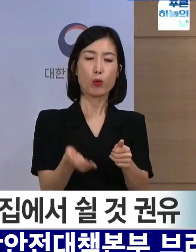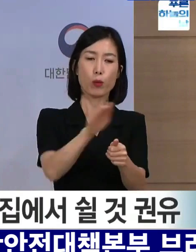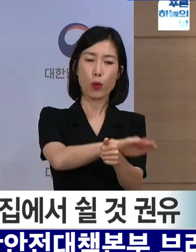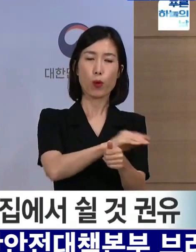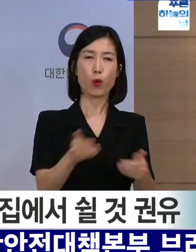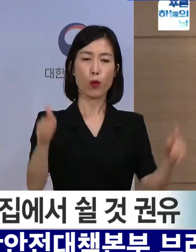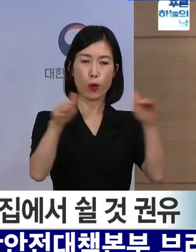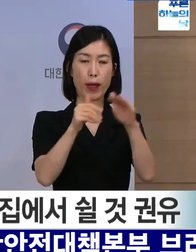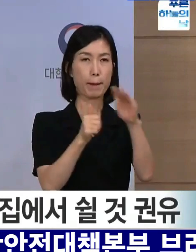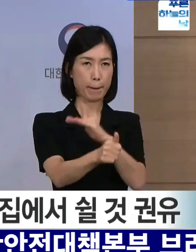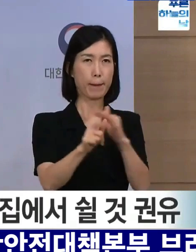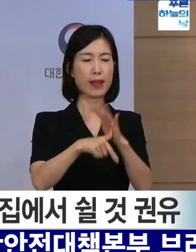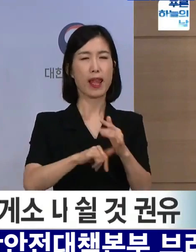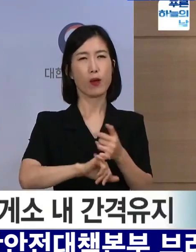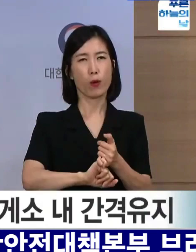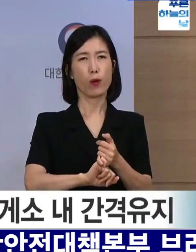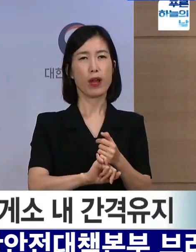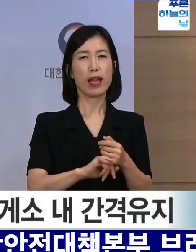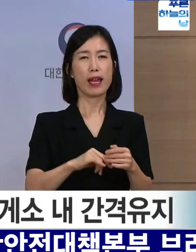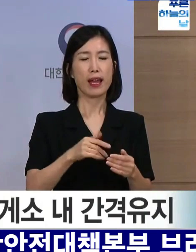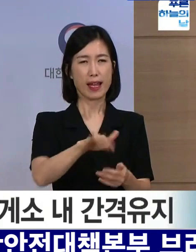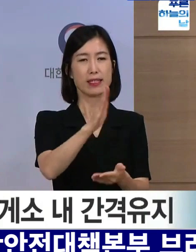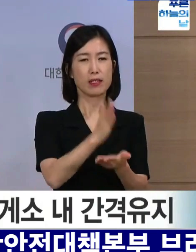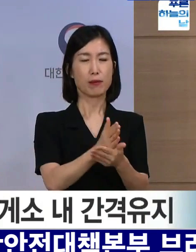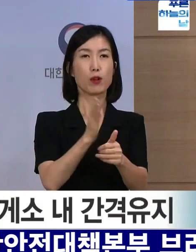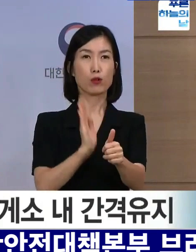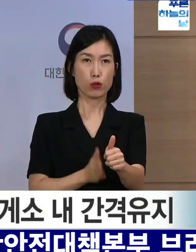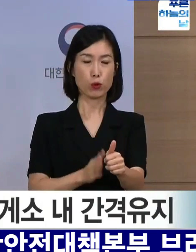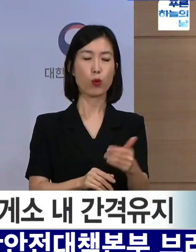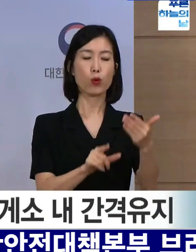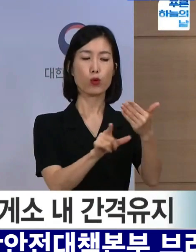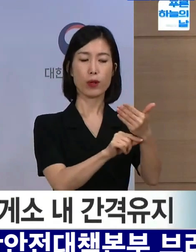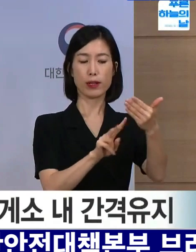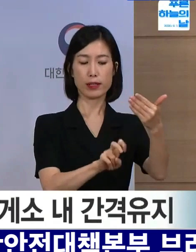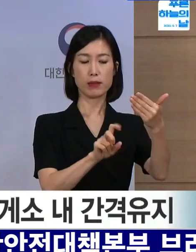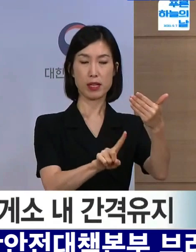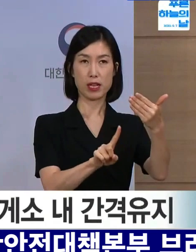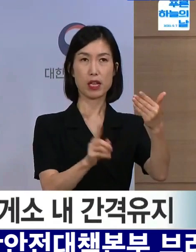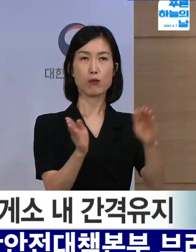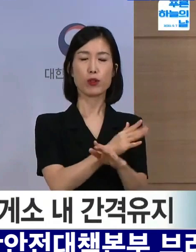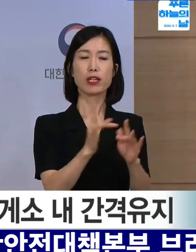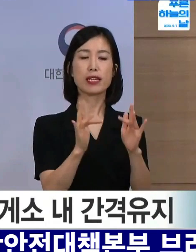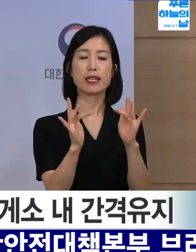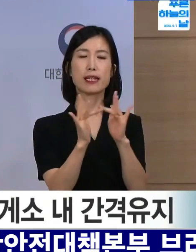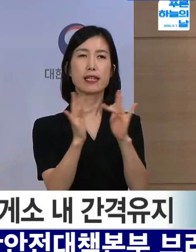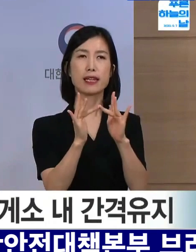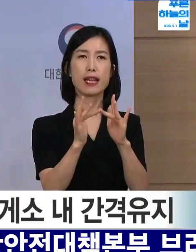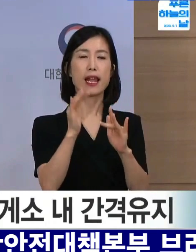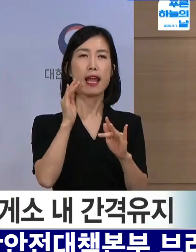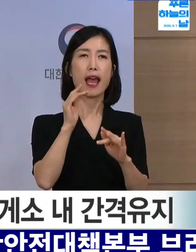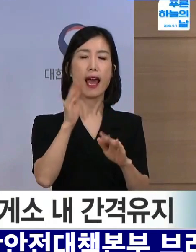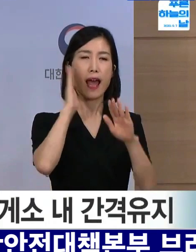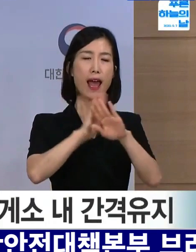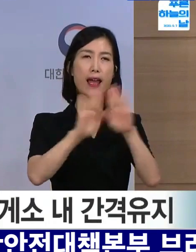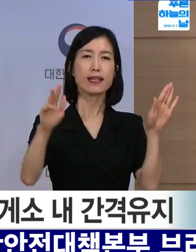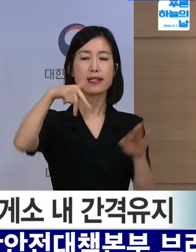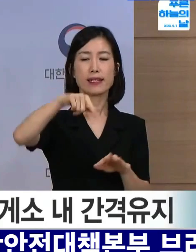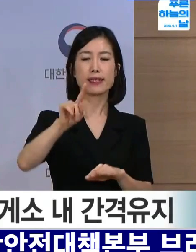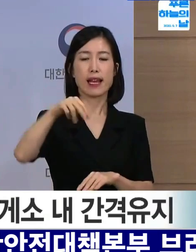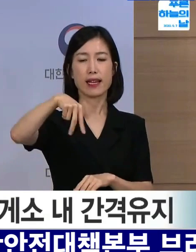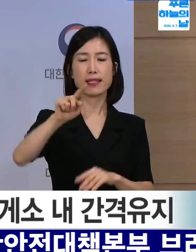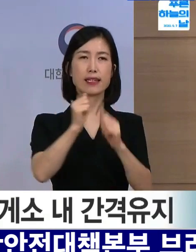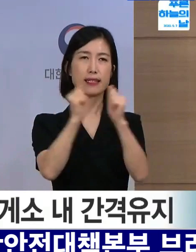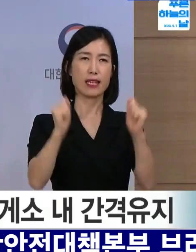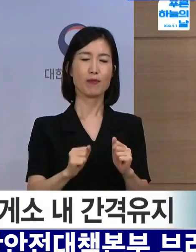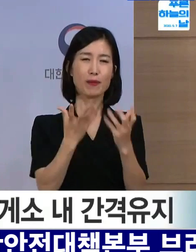봉환시설 방문은 가급적 자제해 주시고 9월 21일부터 이하늘 장사정보시스템에서 제공하는